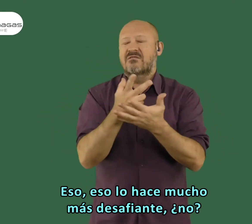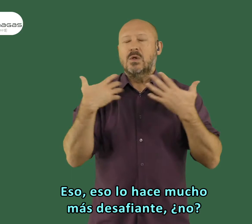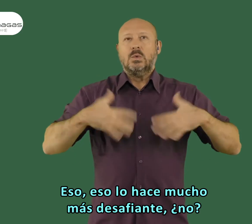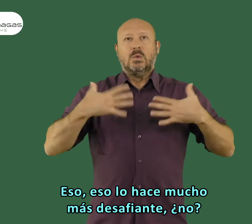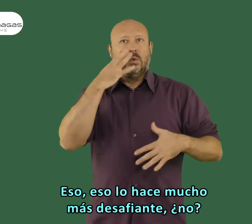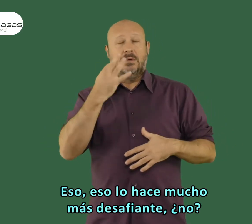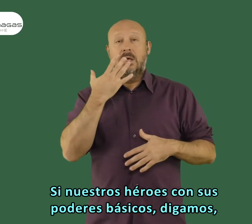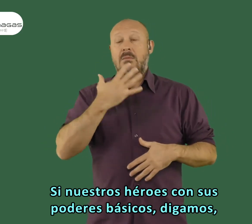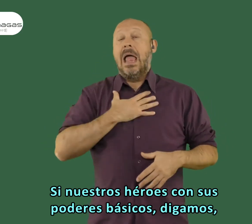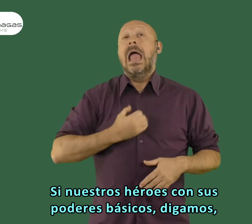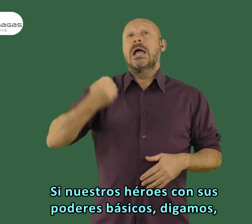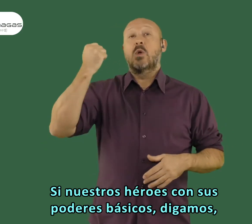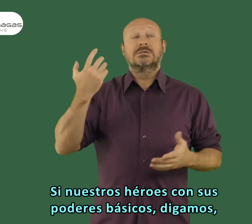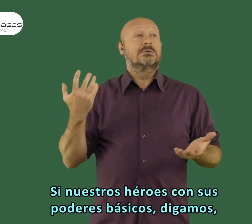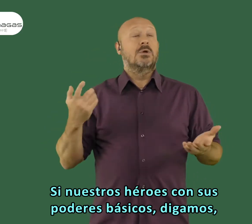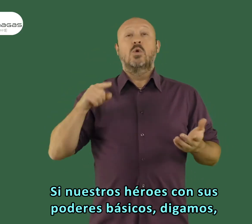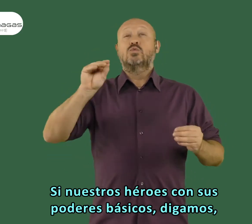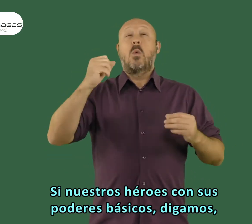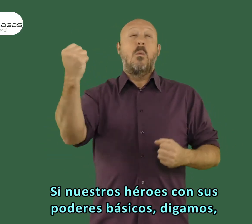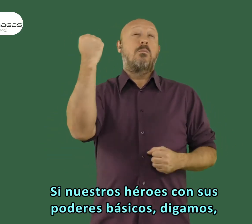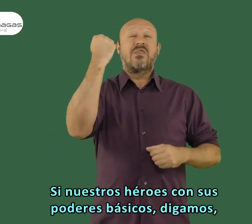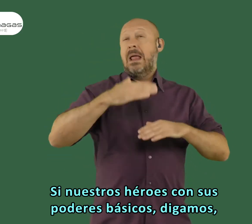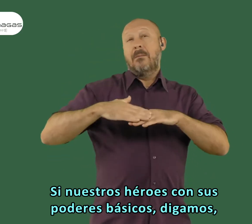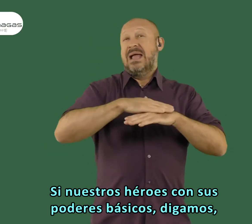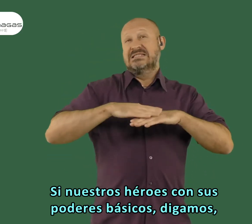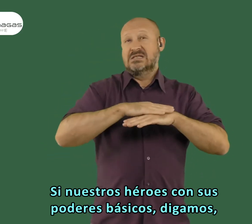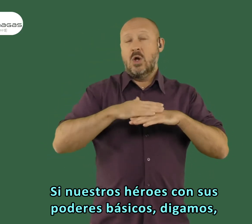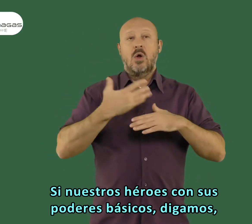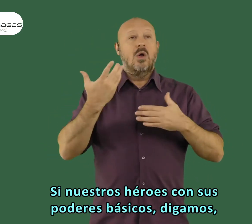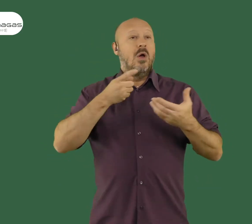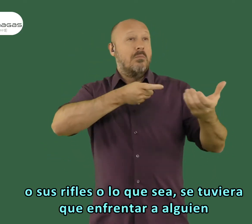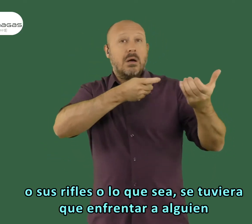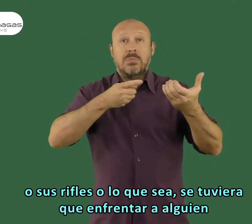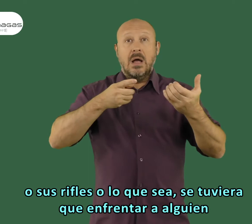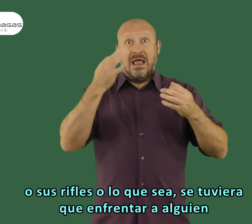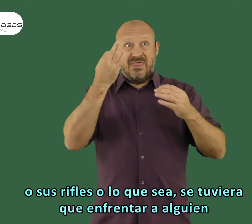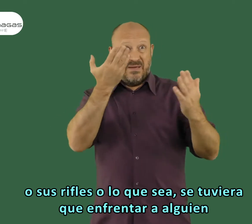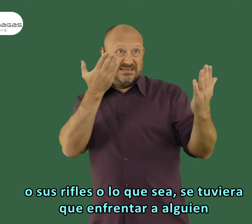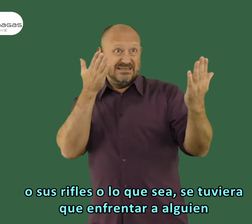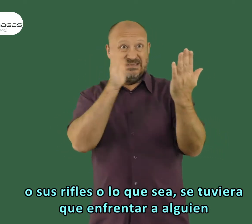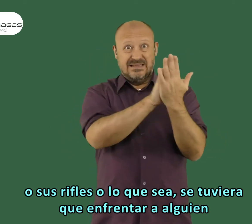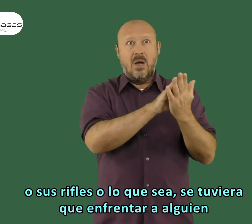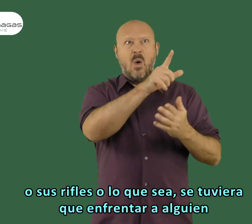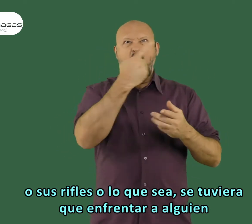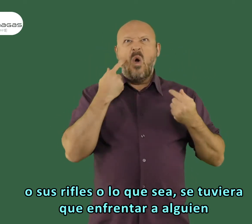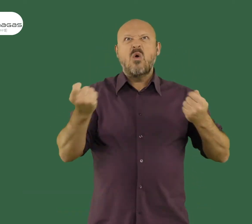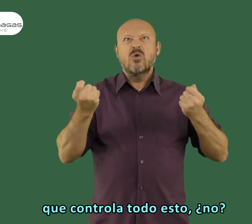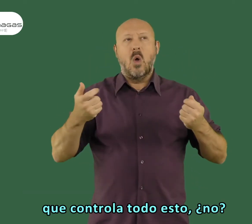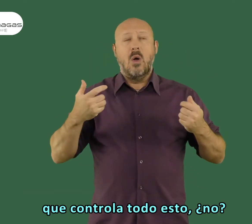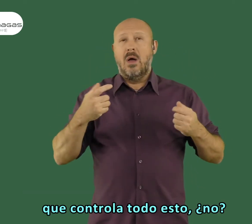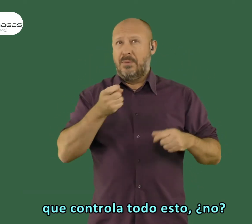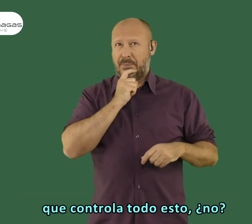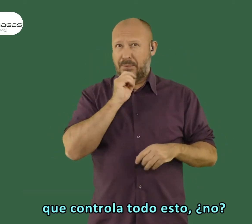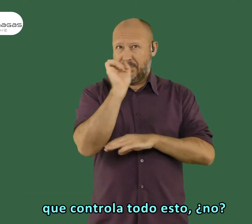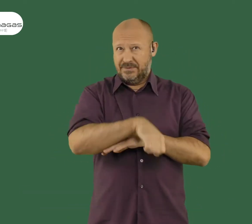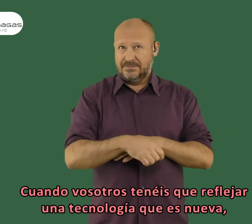hace mucho más desafiante. Si nuestros héroes, con sus poderes básicos, digamos, o sus rifles, o lo que sea, se tuvieran que enfrentar a alguien